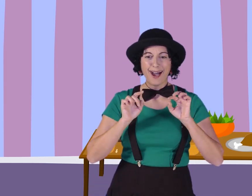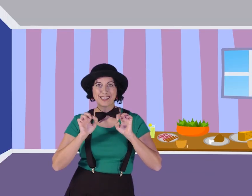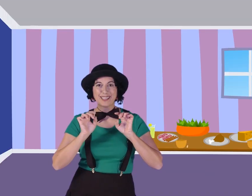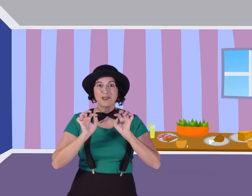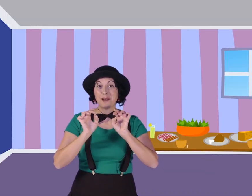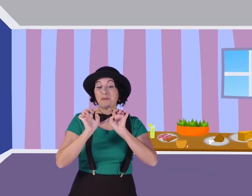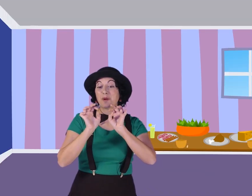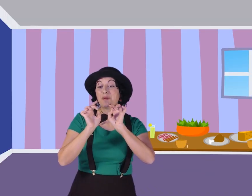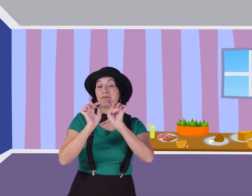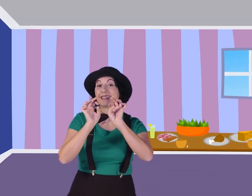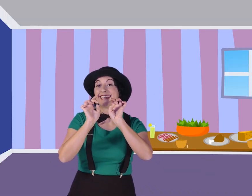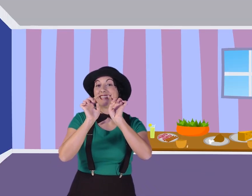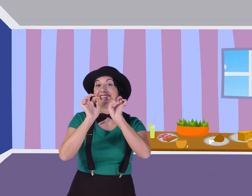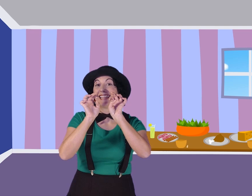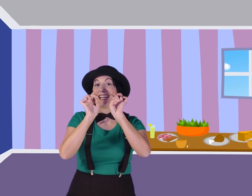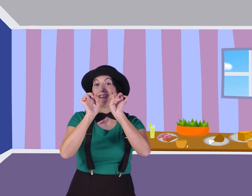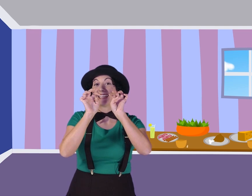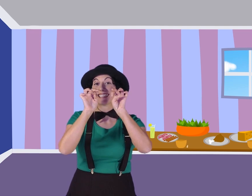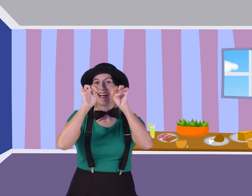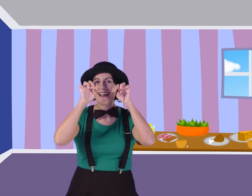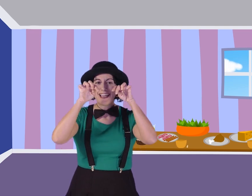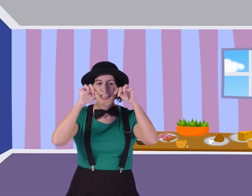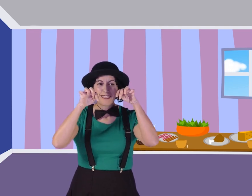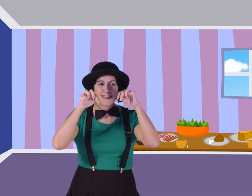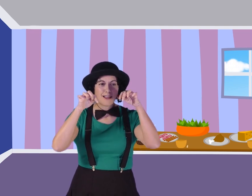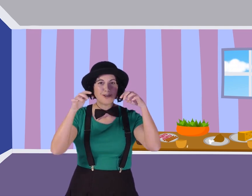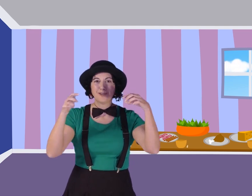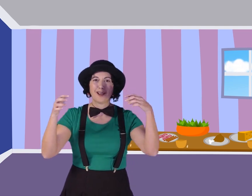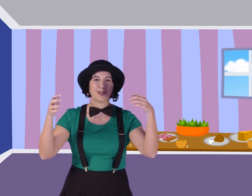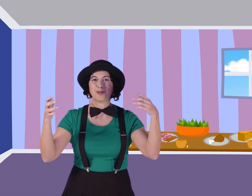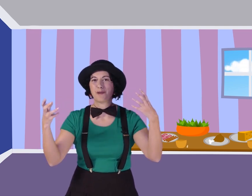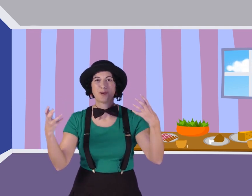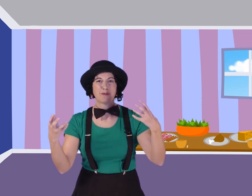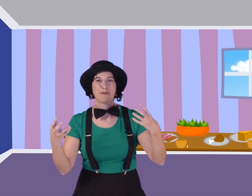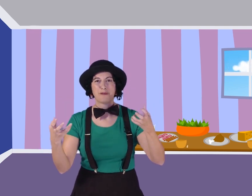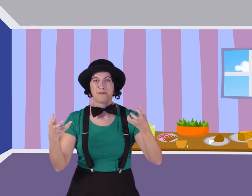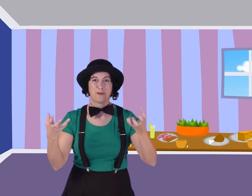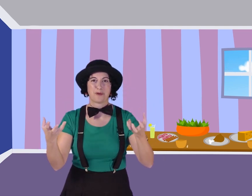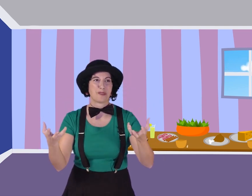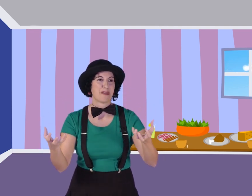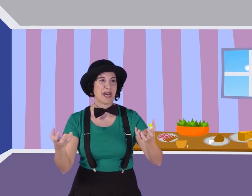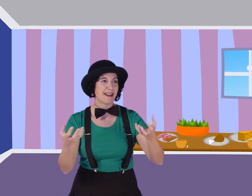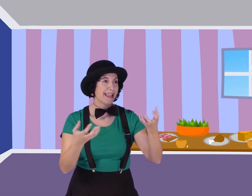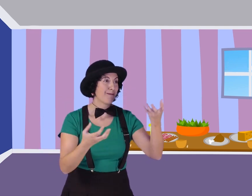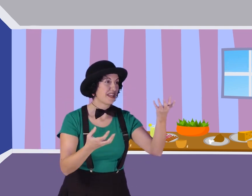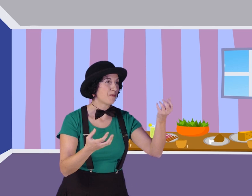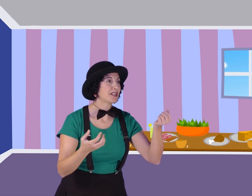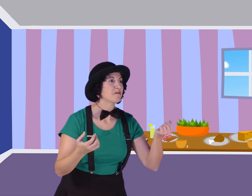Así que subieron por una patita de la mesa. ¡Ay! El ratón de campo no sabía por dónde empezar. Empezaría por ese...